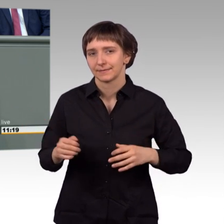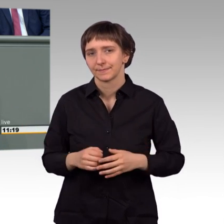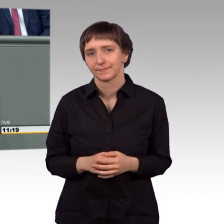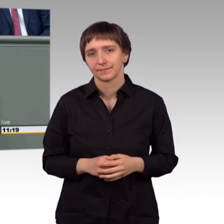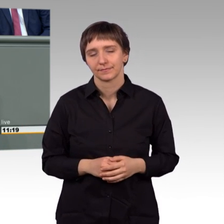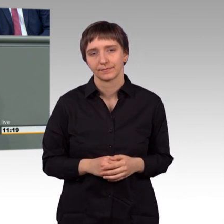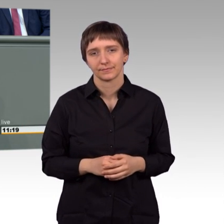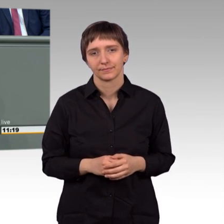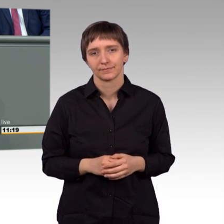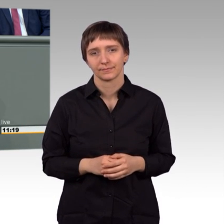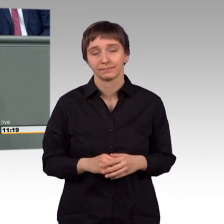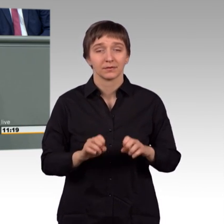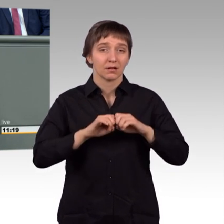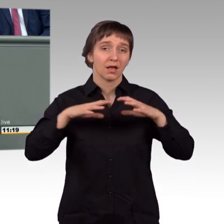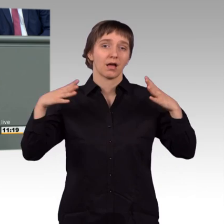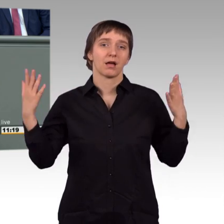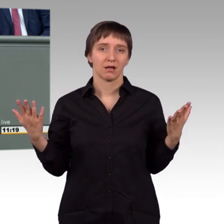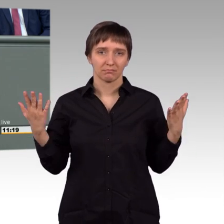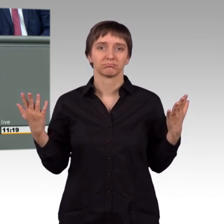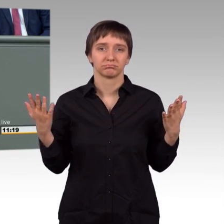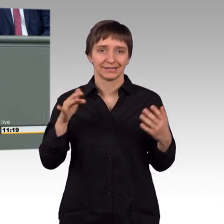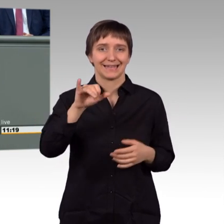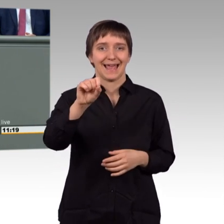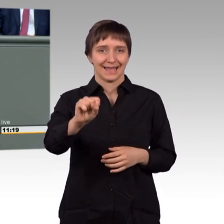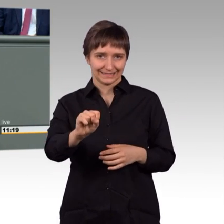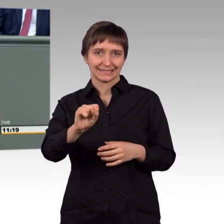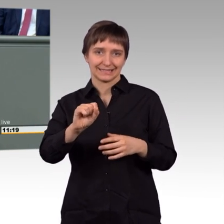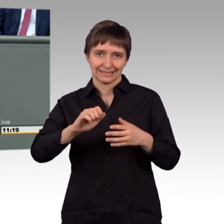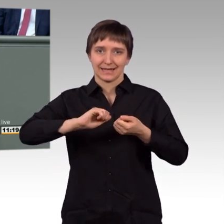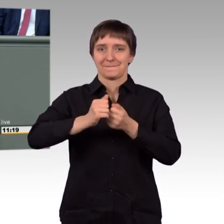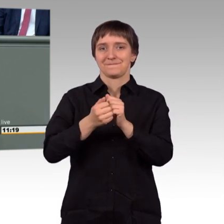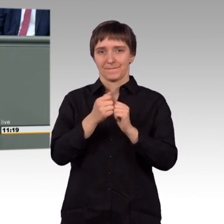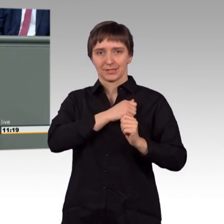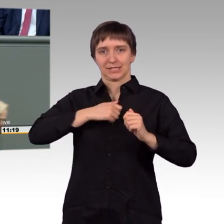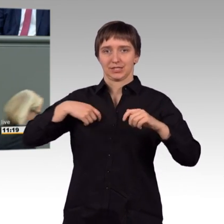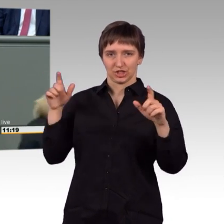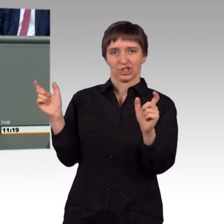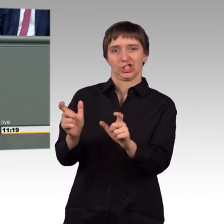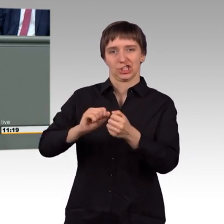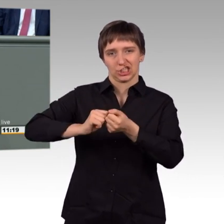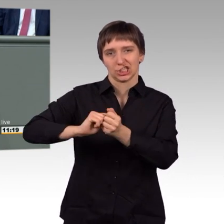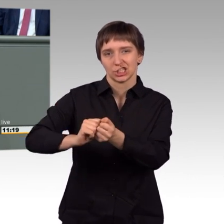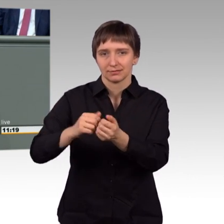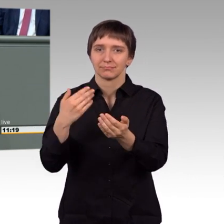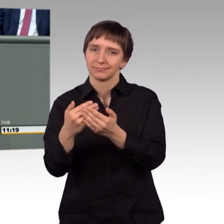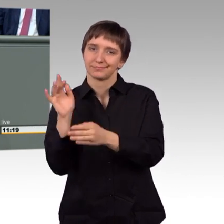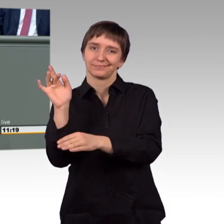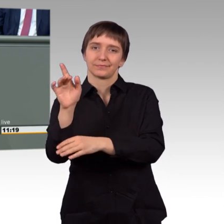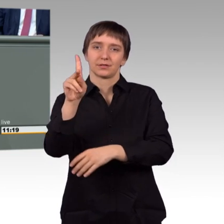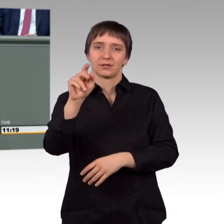der militärische Kampf gegen die Terrormiliz IS, gewissermaßen gegen das Kalifat, ist erfolgreich